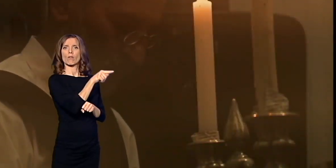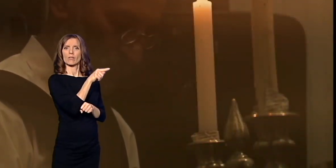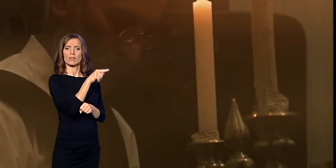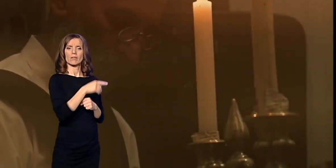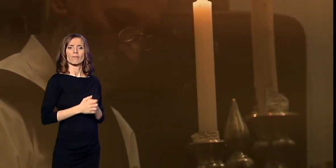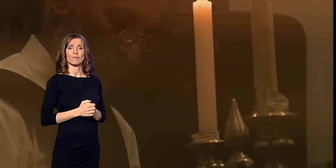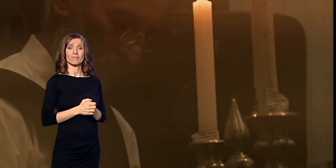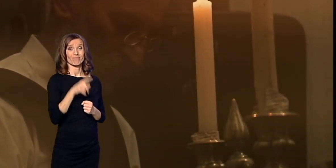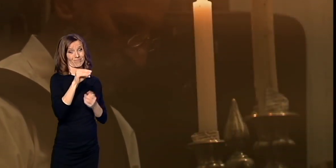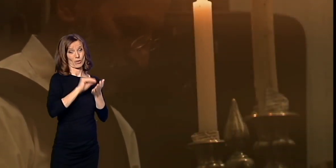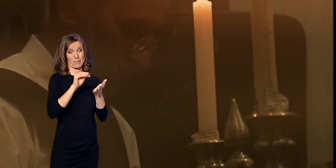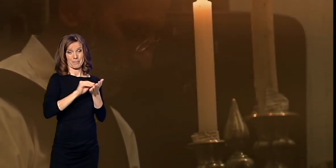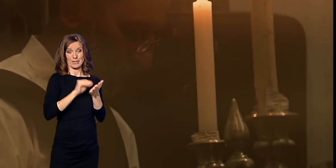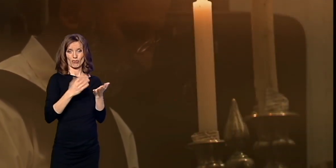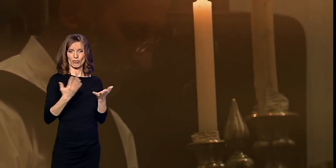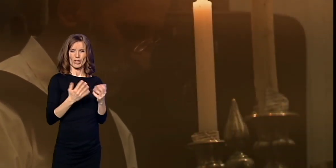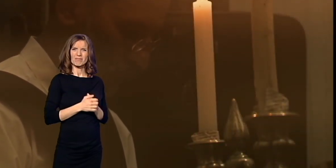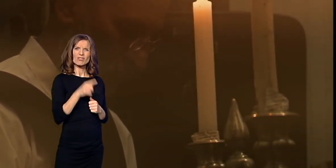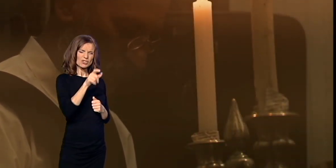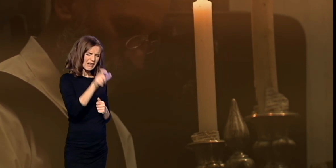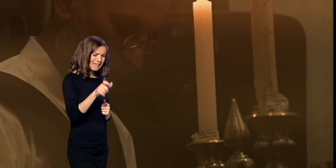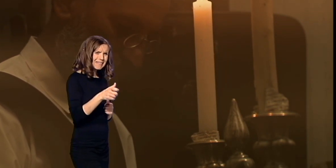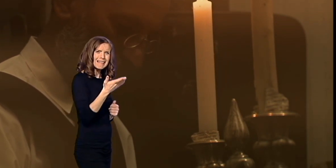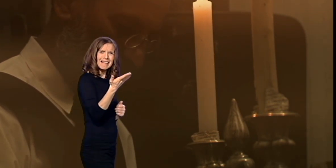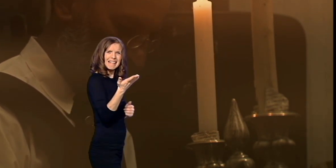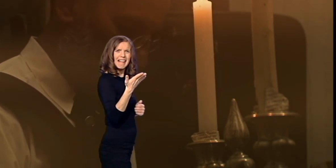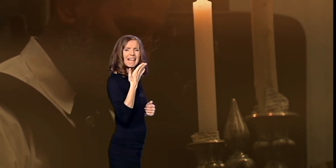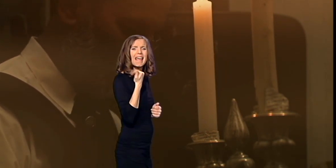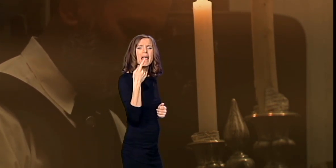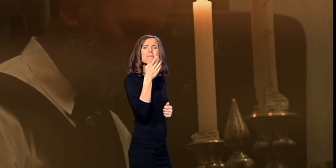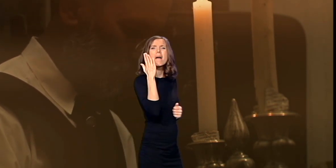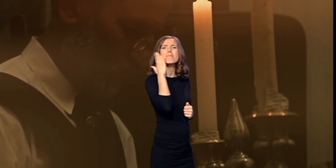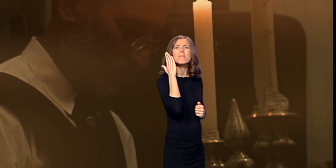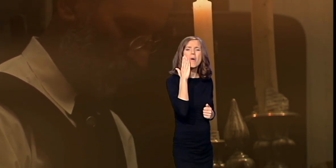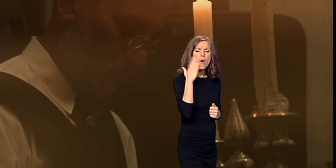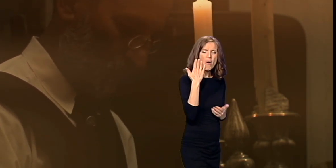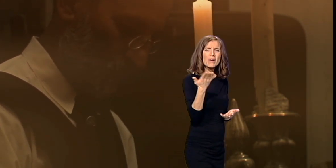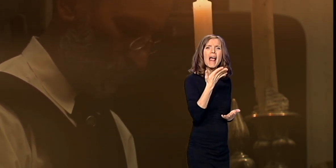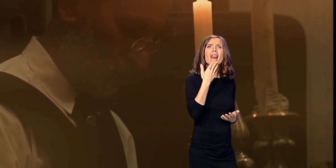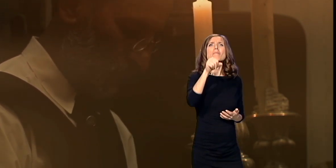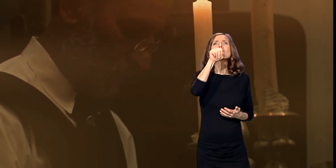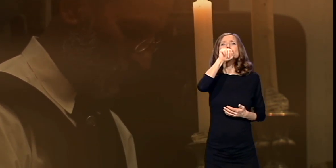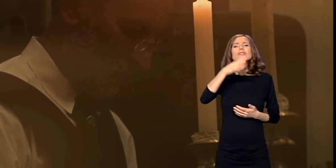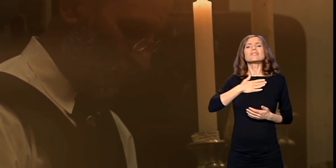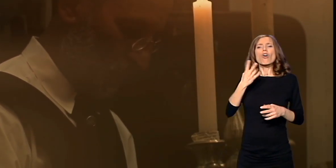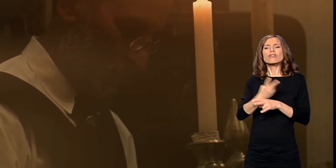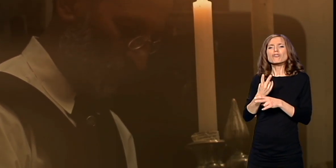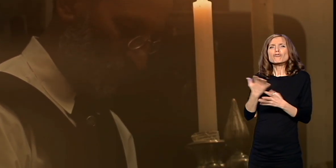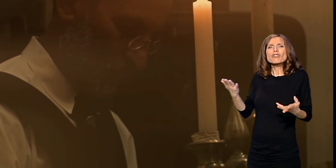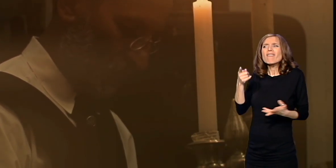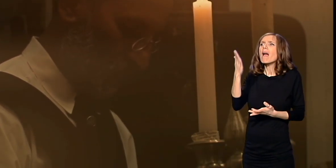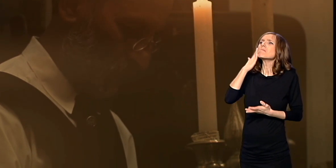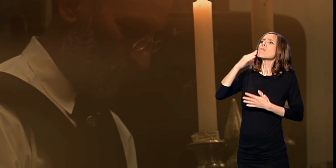To su bile sitne duše. Čiftice, bez morala, bez patriotizma, bez ikakvih